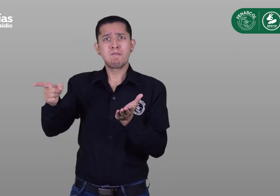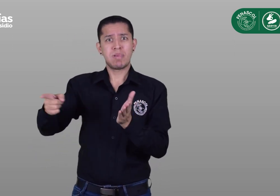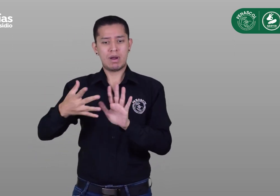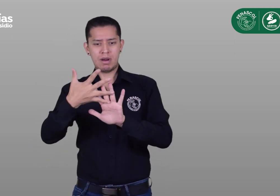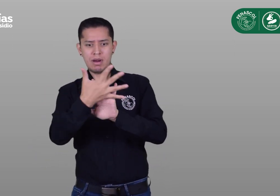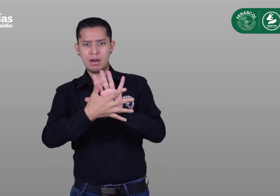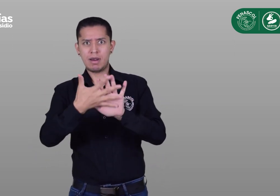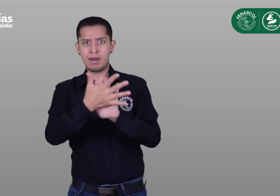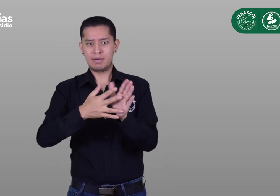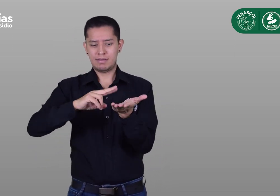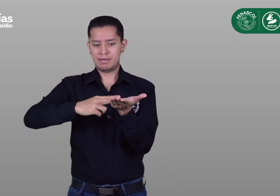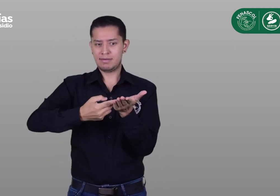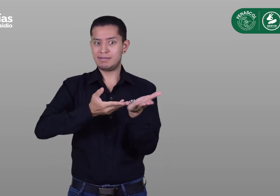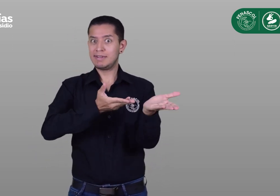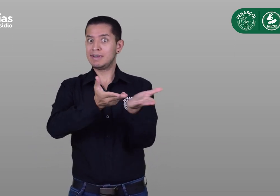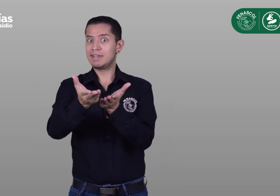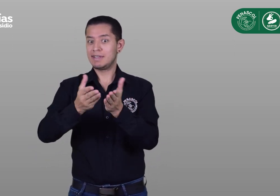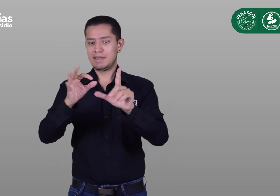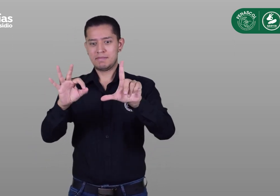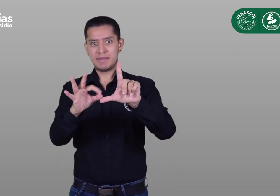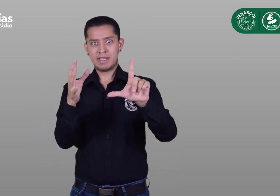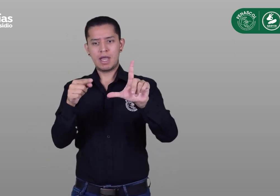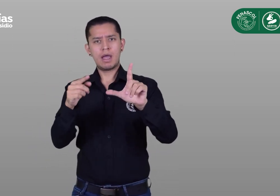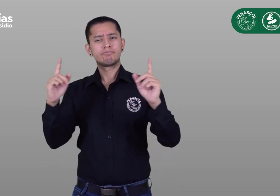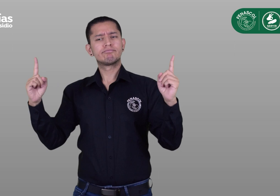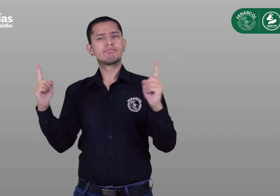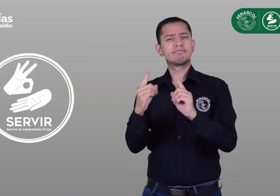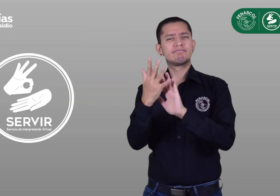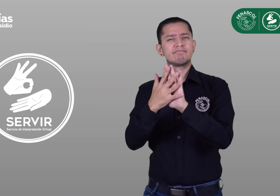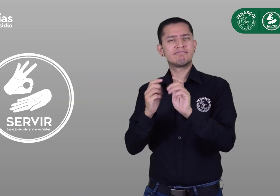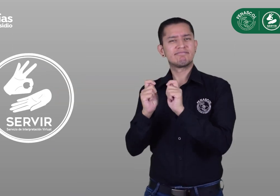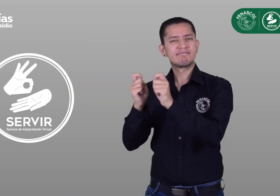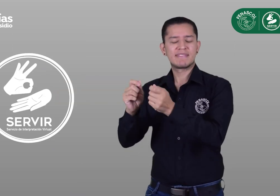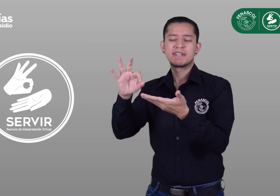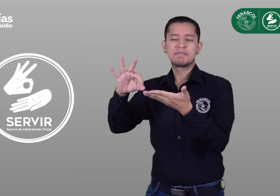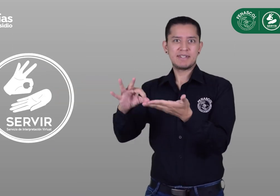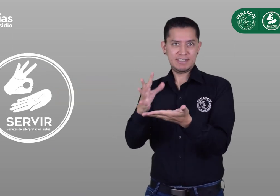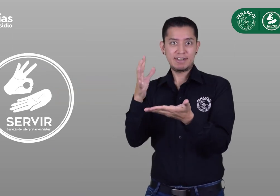con servicio de interpretación virtual, Servir, para su comunicación y tranquilidad.